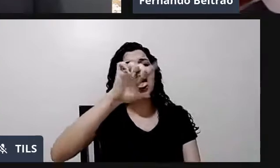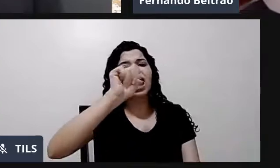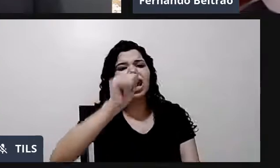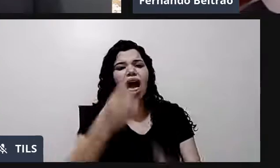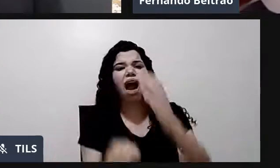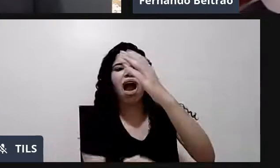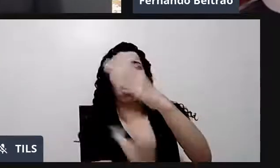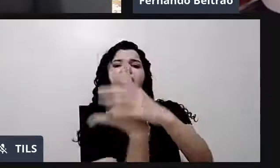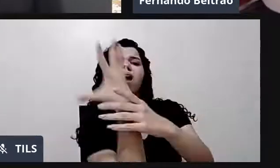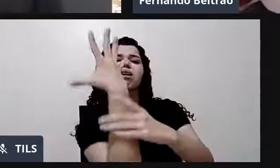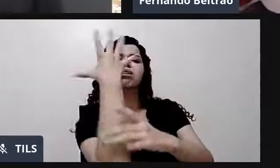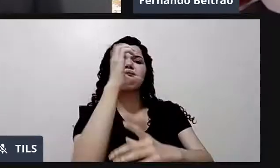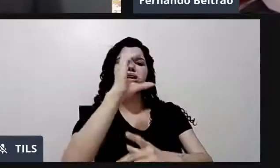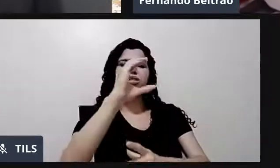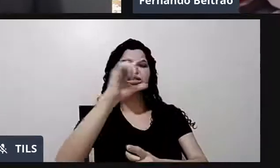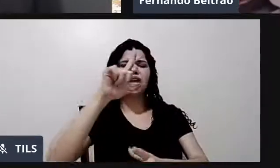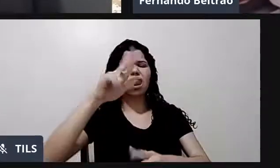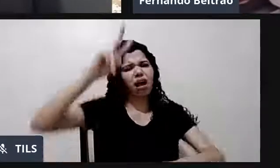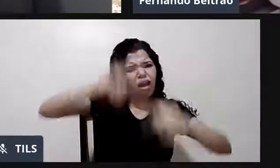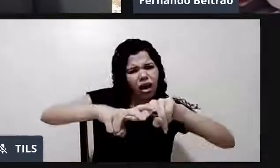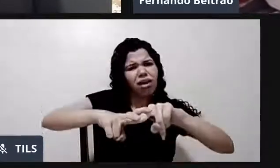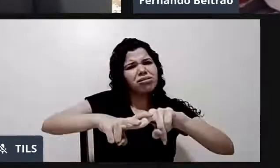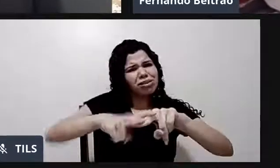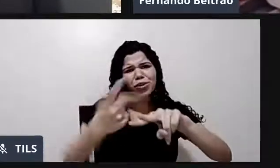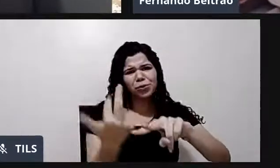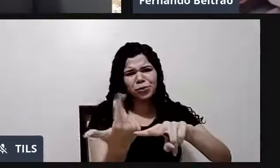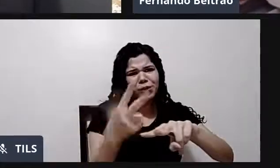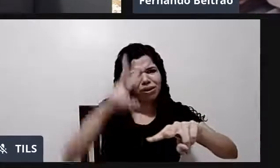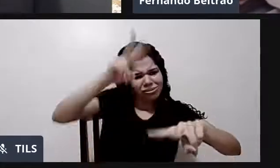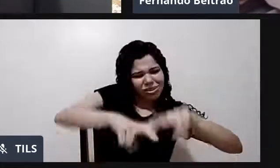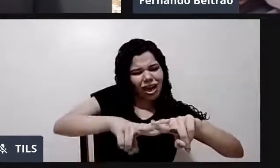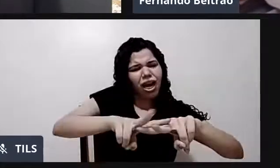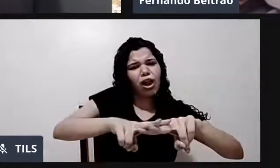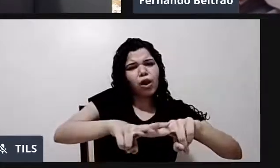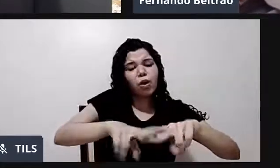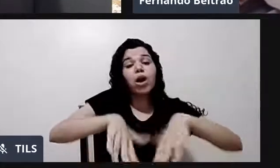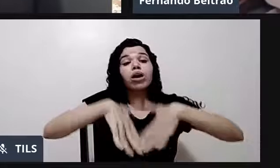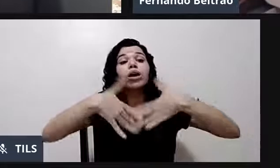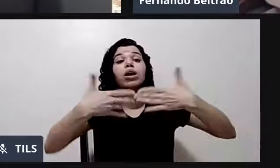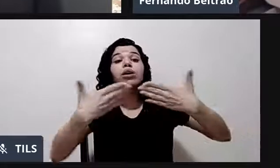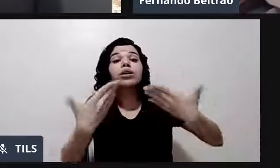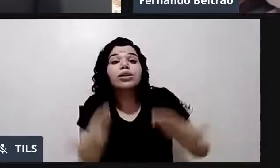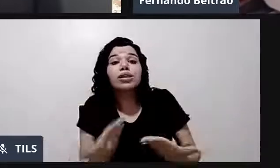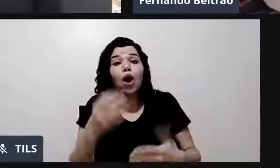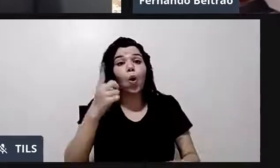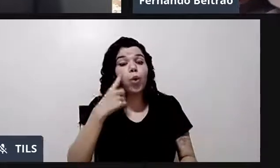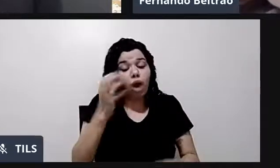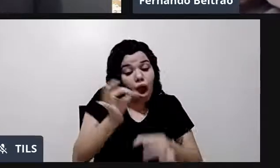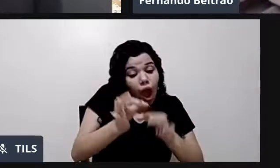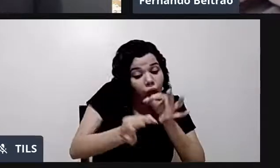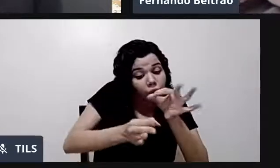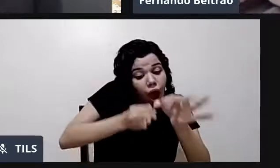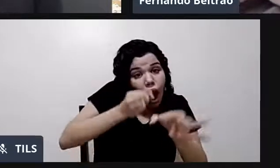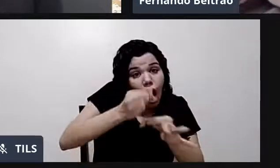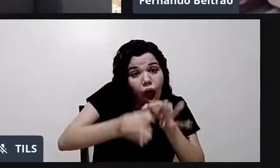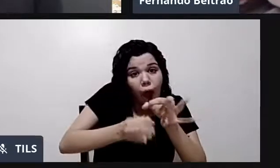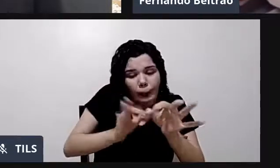Cela de cadeia. Espera aí. Então, a célula aprisiona alguém?